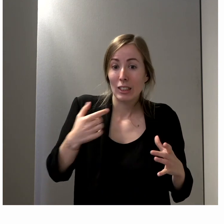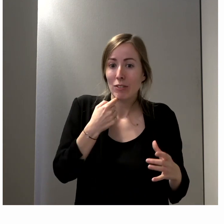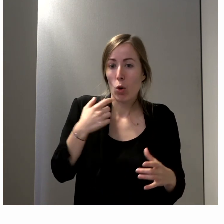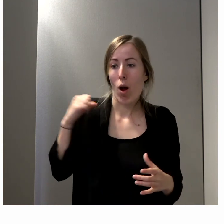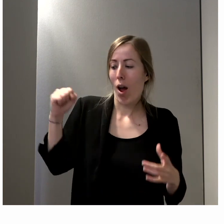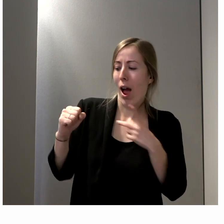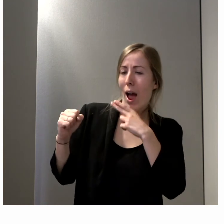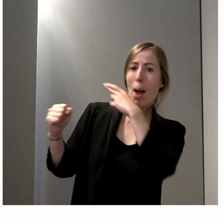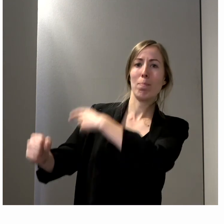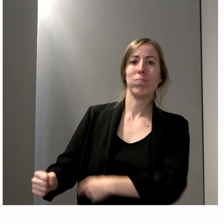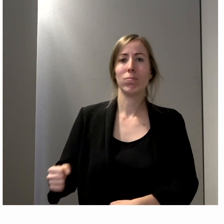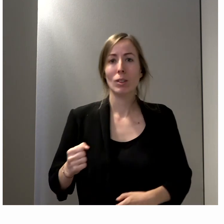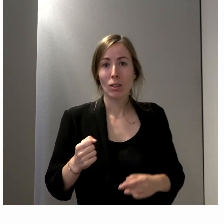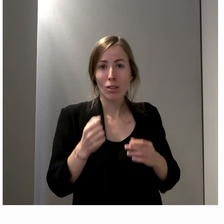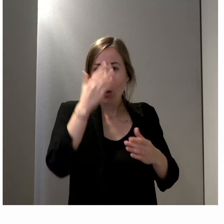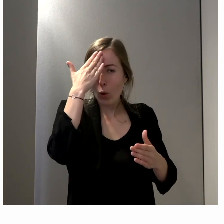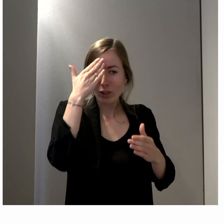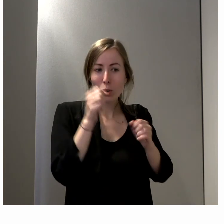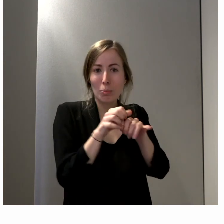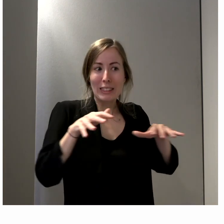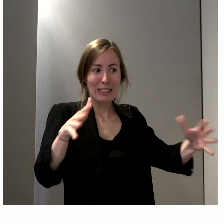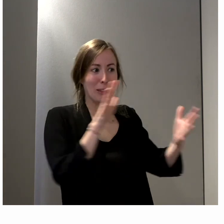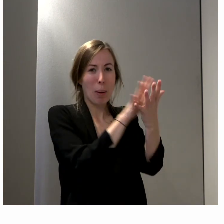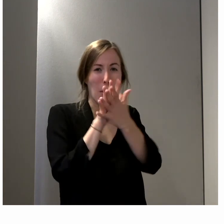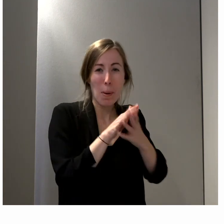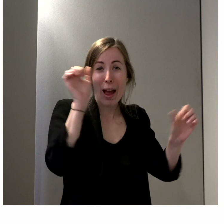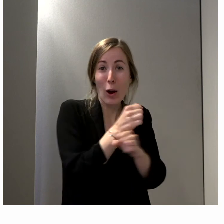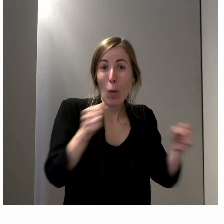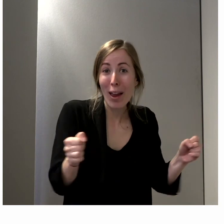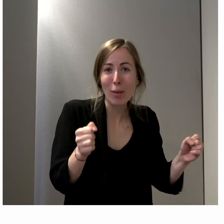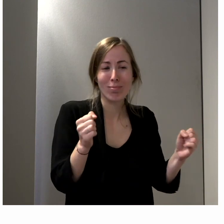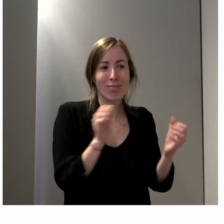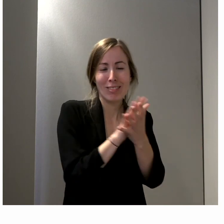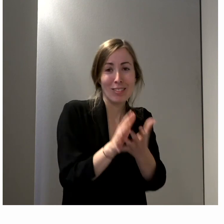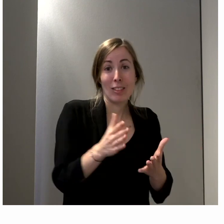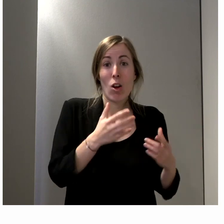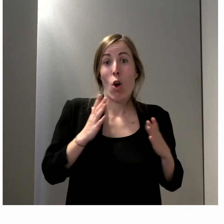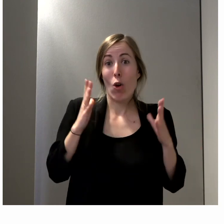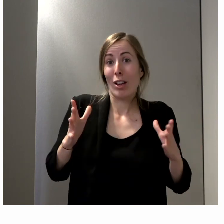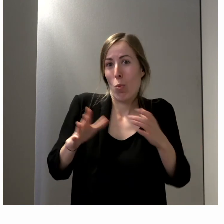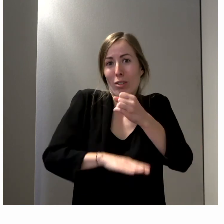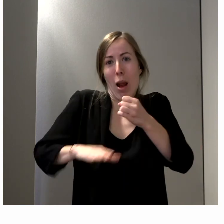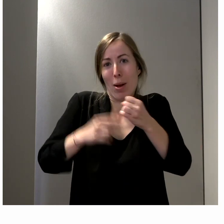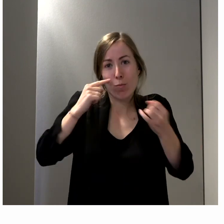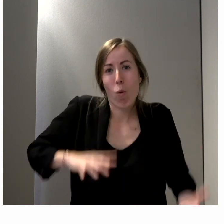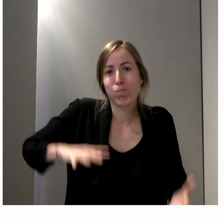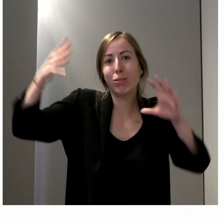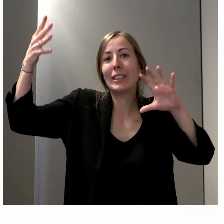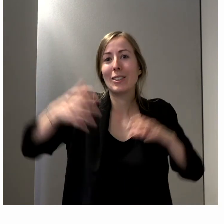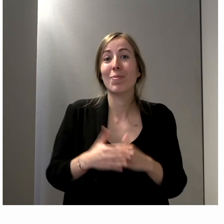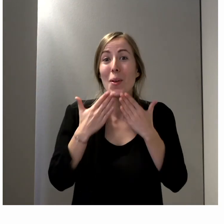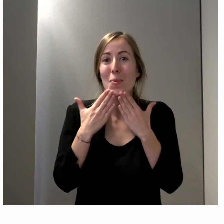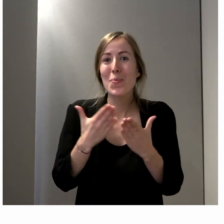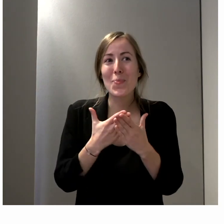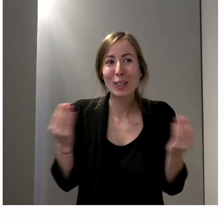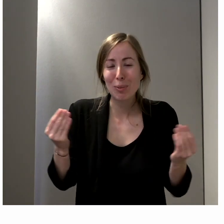étendre votre cercle de connaissances et rencontrer des personnes formidables que vous n'auriez pas rencontrées autrement. L'engagement, c'est la base de tout. Merci.